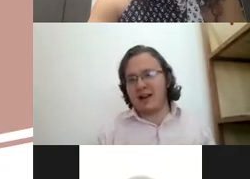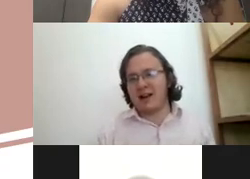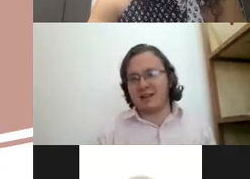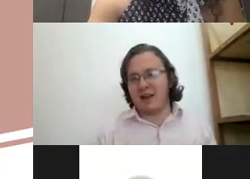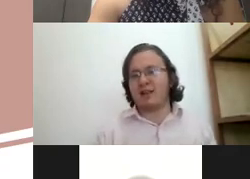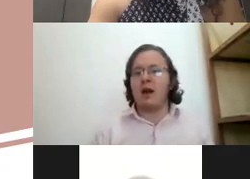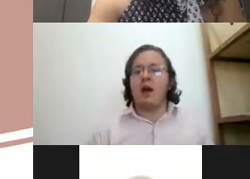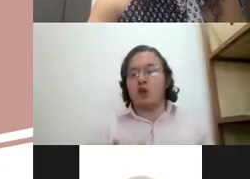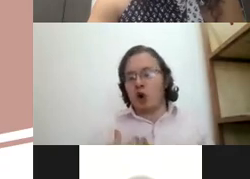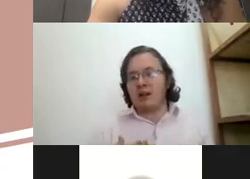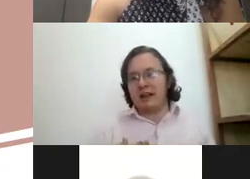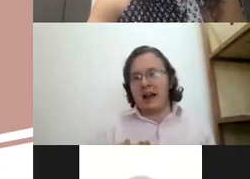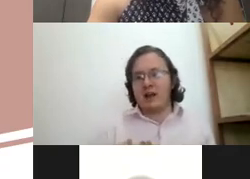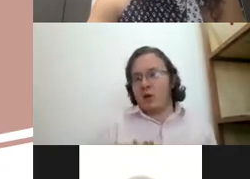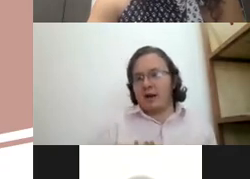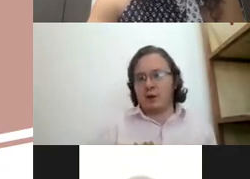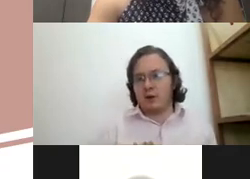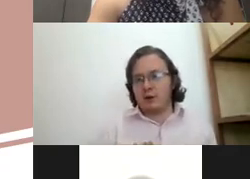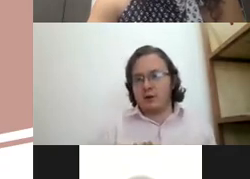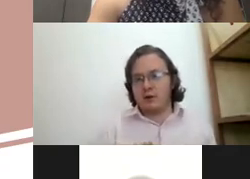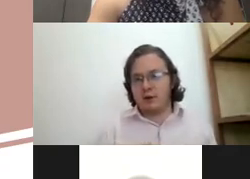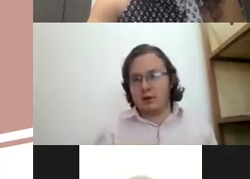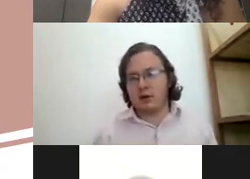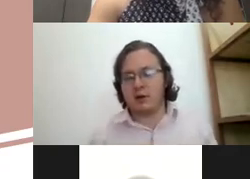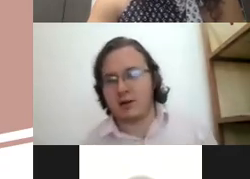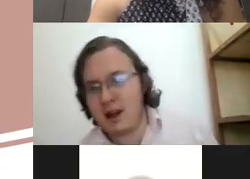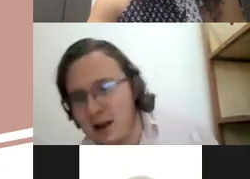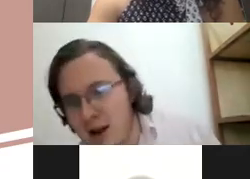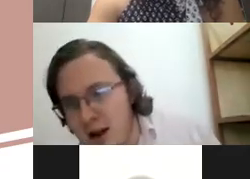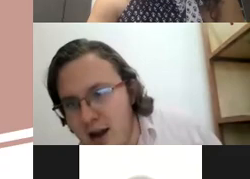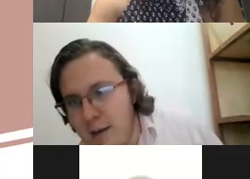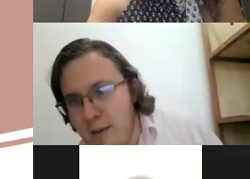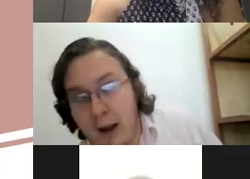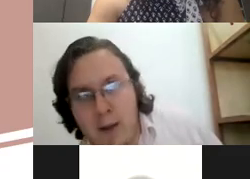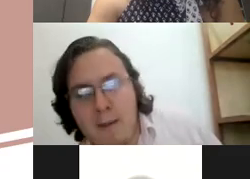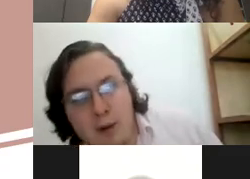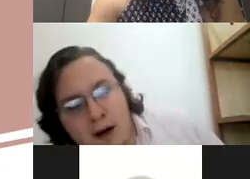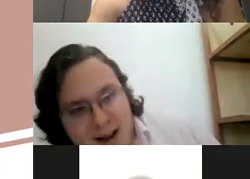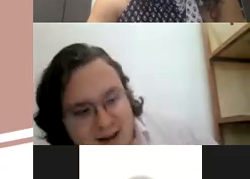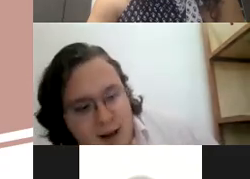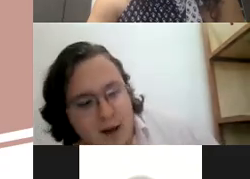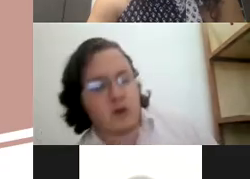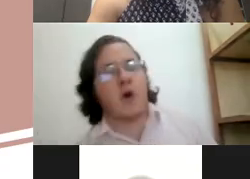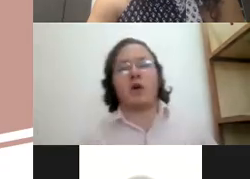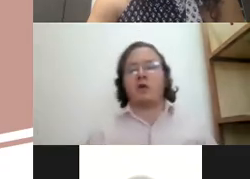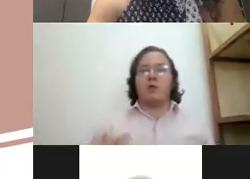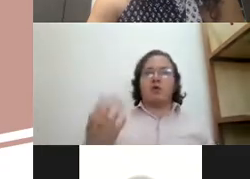que se siente yo lo sentía y yo no era sordo sí porque a mí me pasó al revés yo con muchos